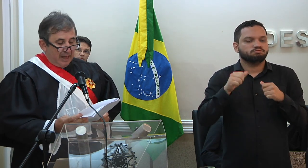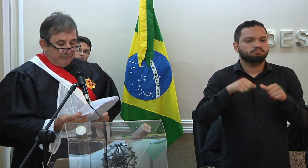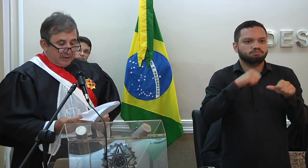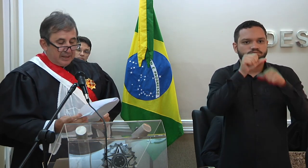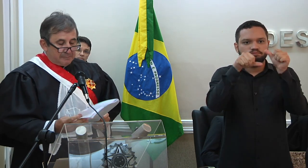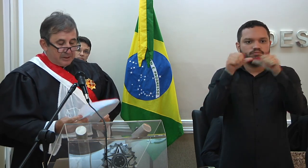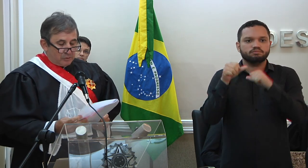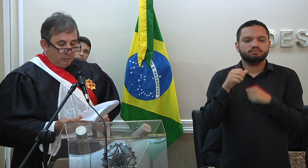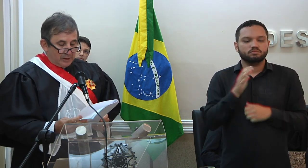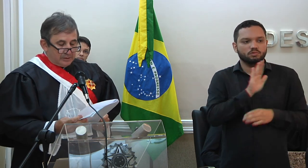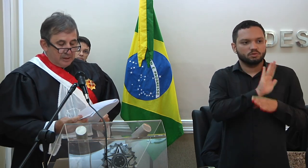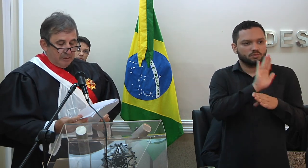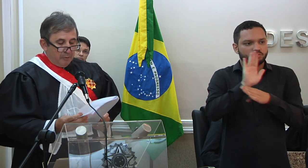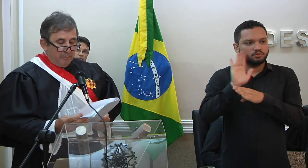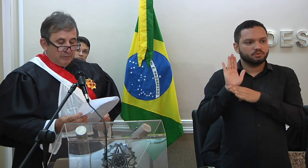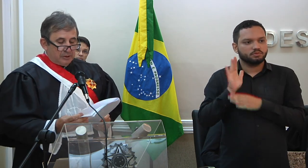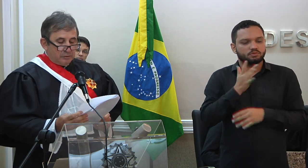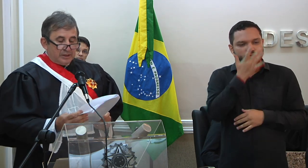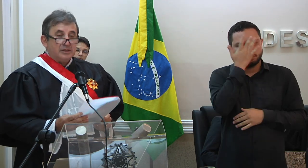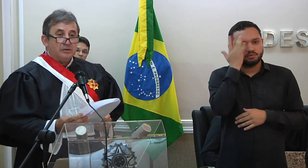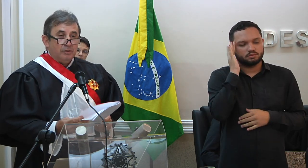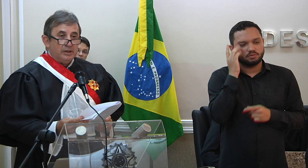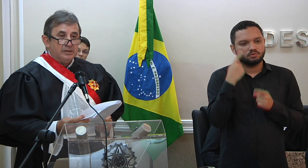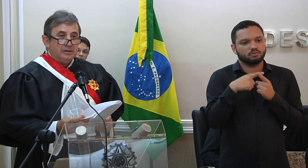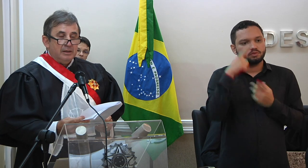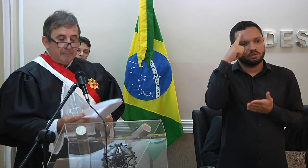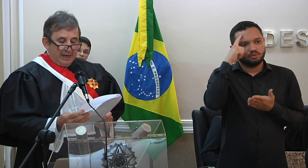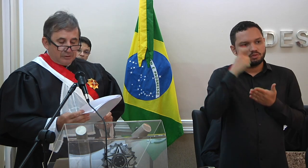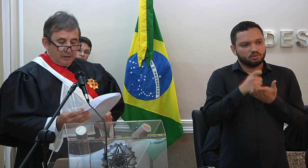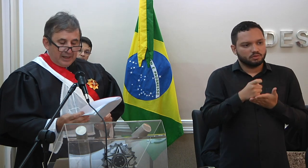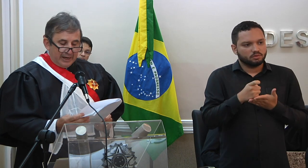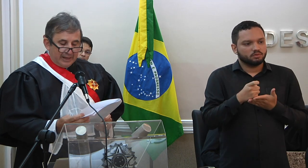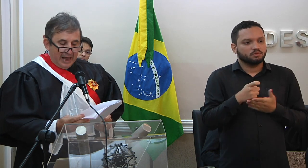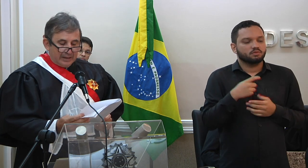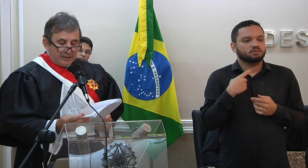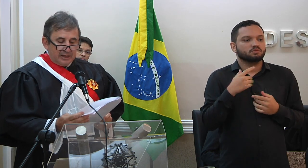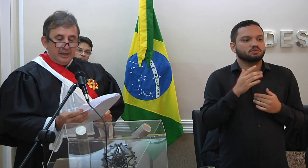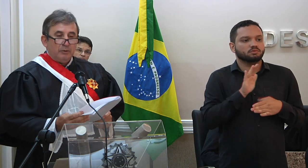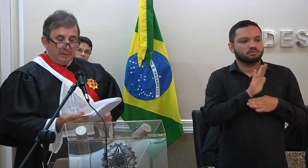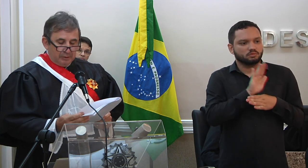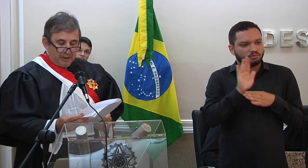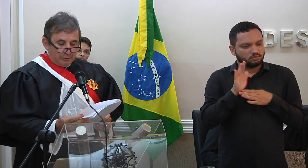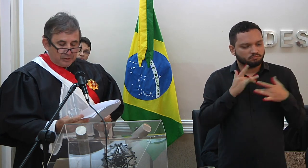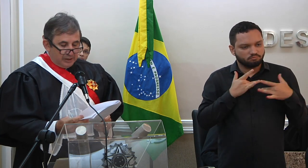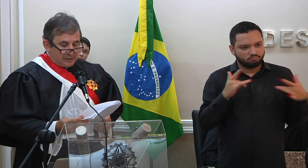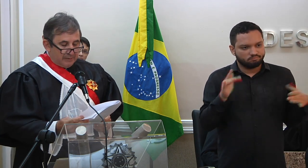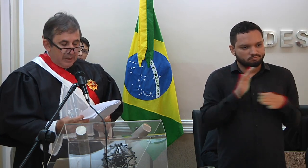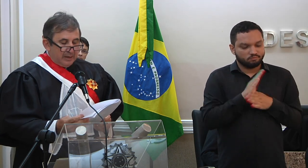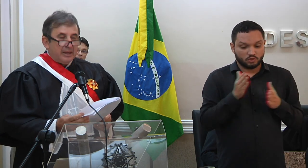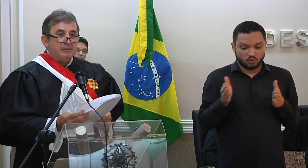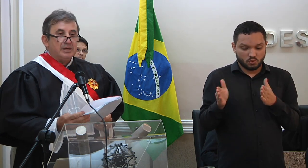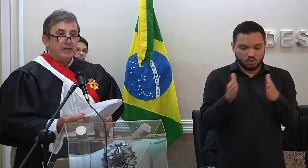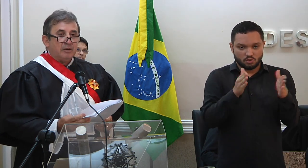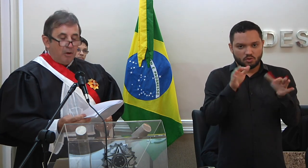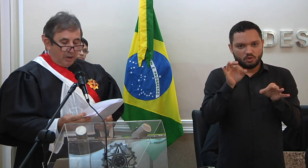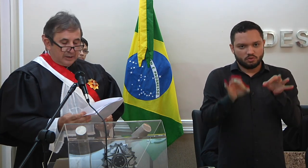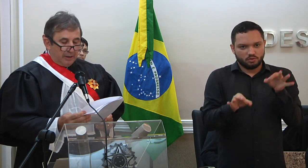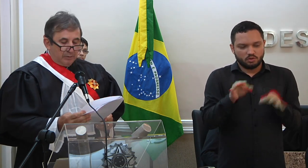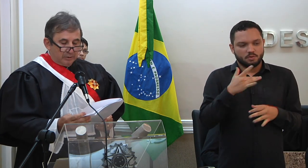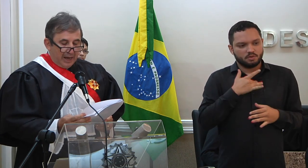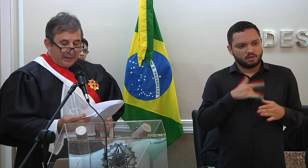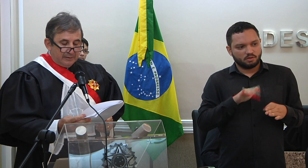na vida das pessoas por meio de suas decisões, pela solidariedade, trilhando o caminho da justiça, da